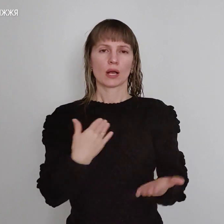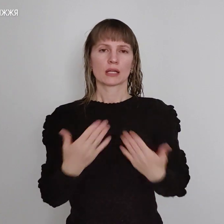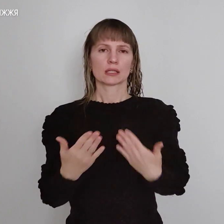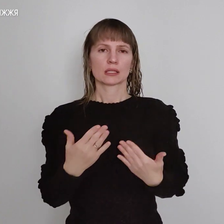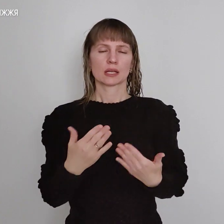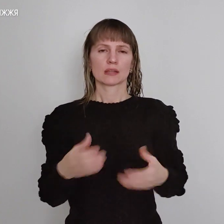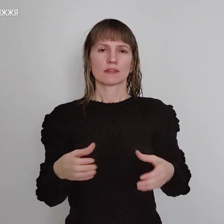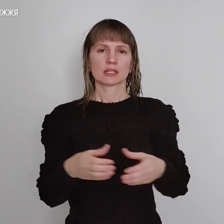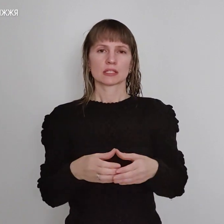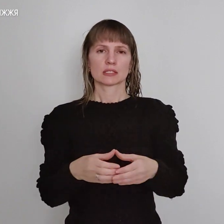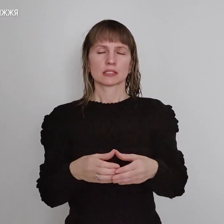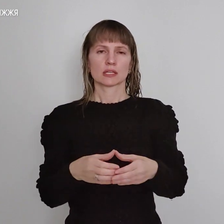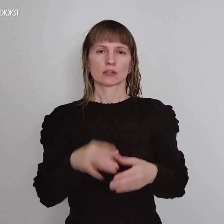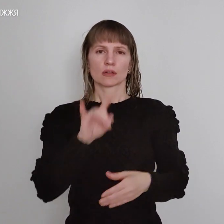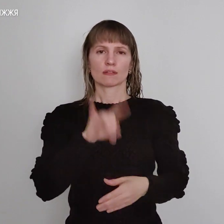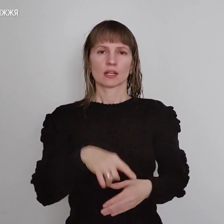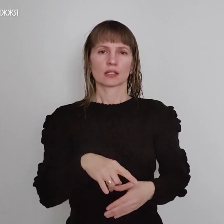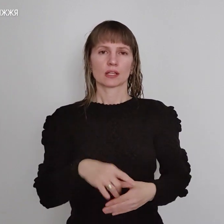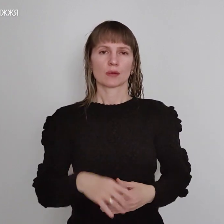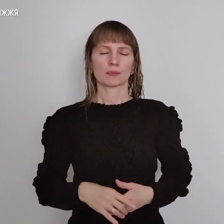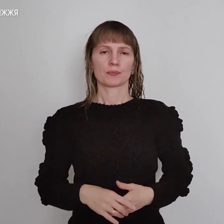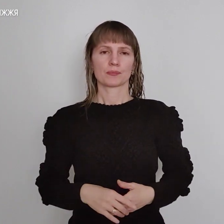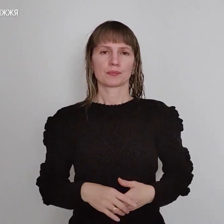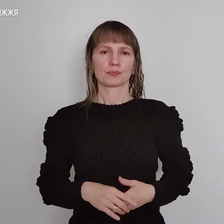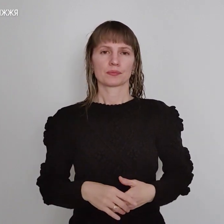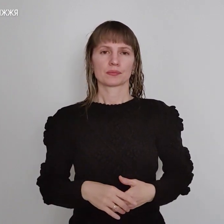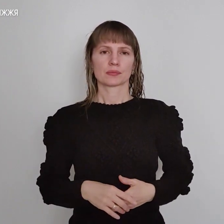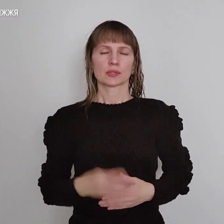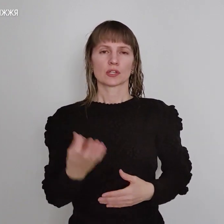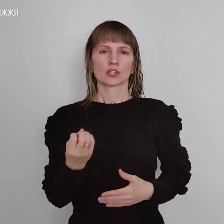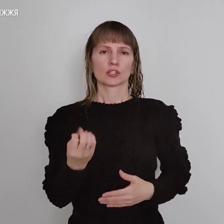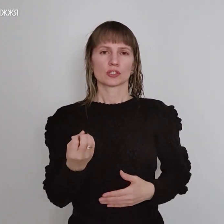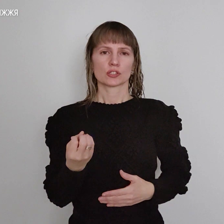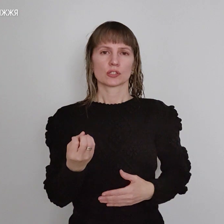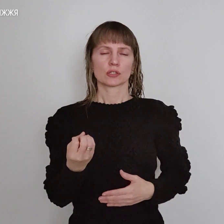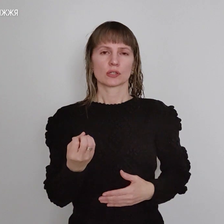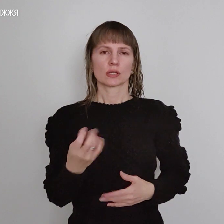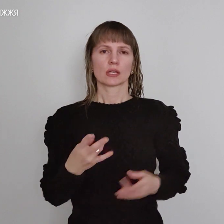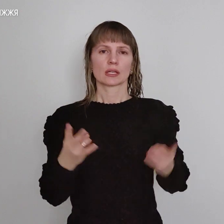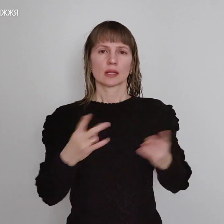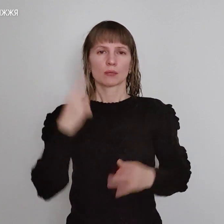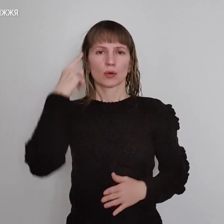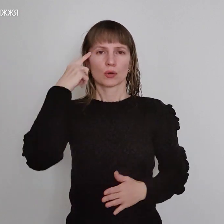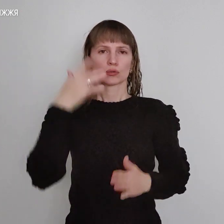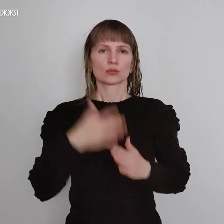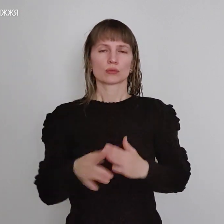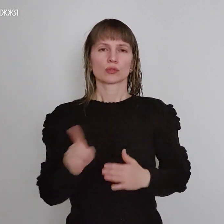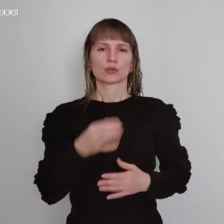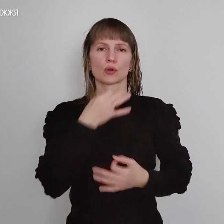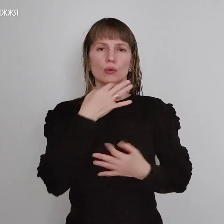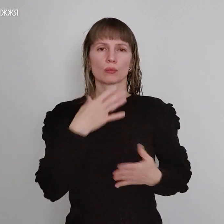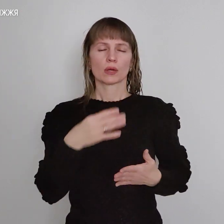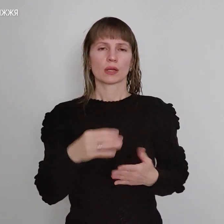секторі віку. Крім того, треба розуміти, що будь-який вибух розноситься